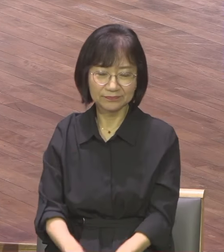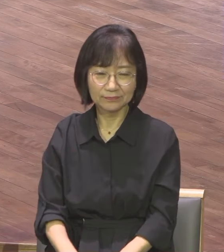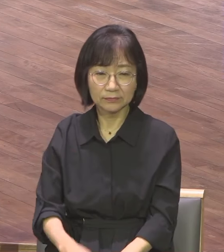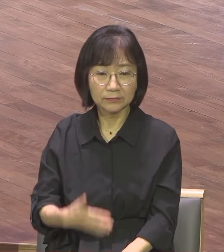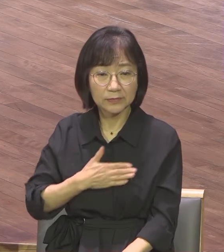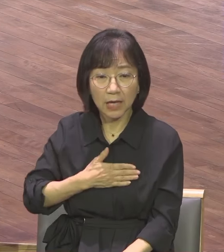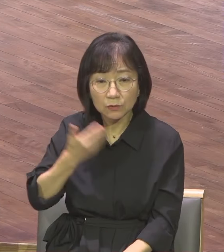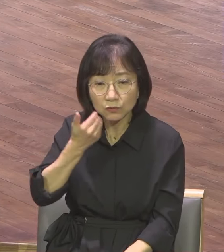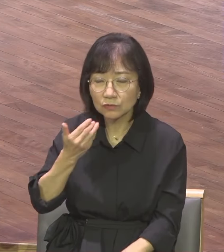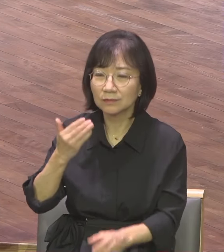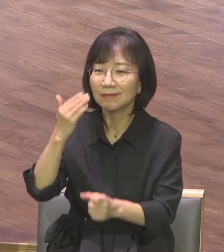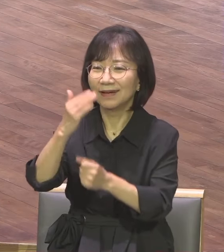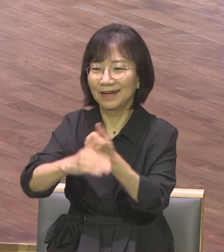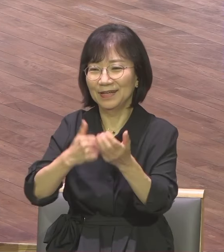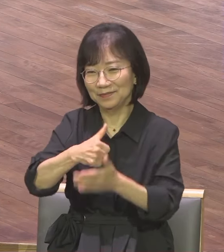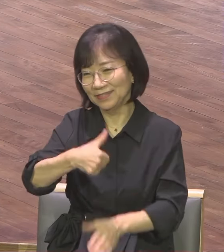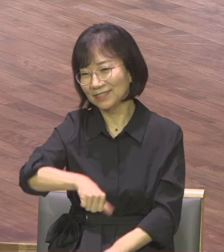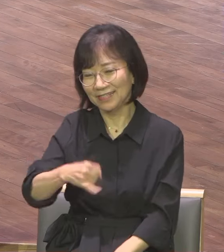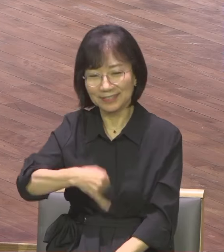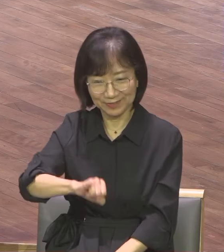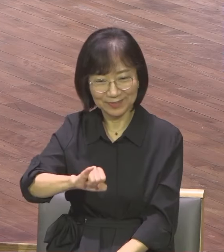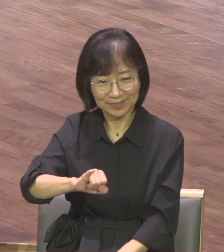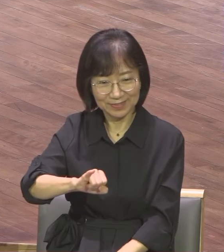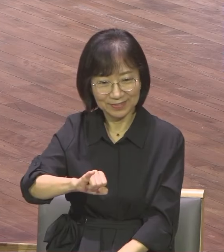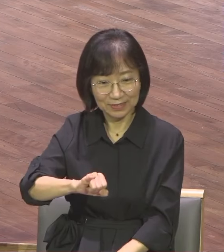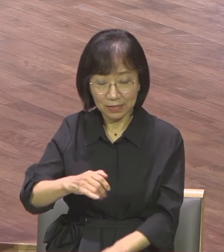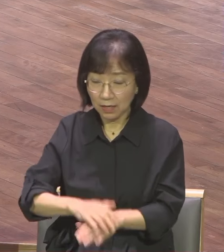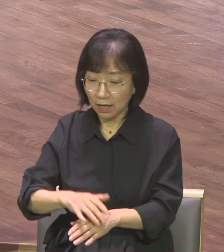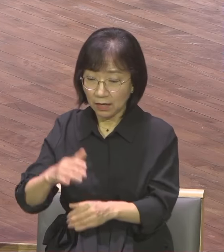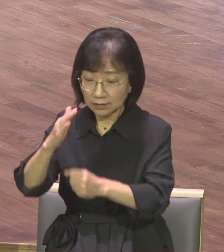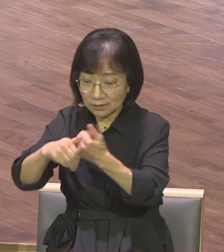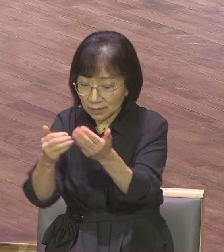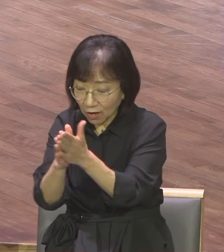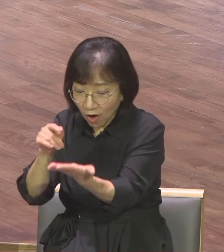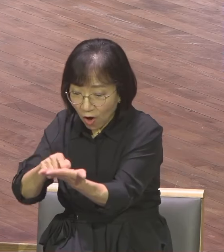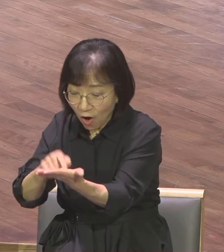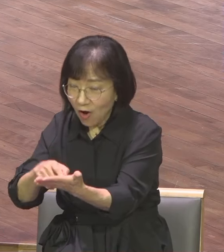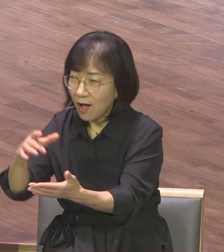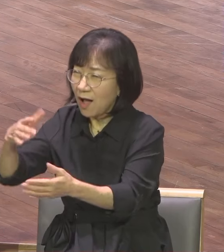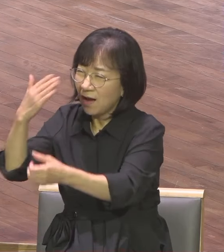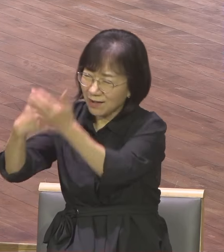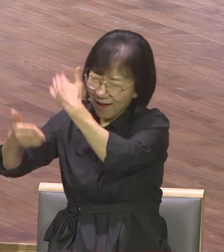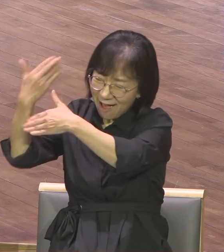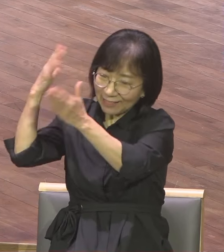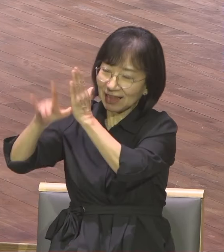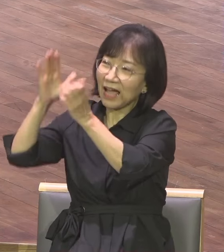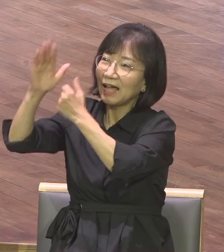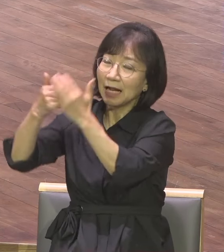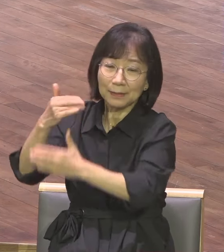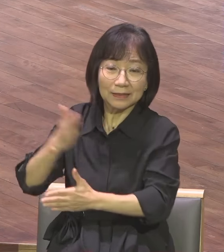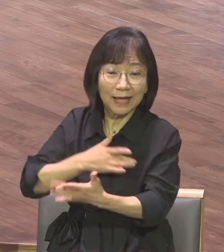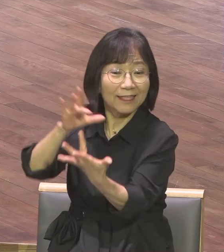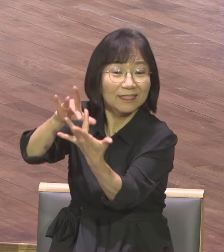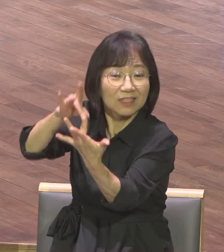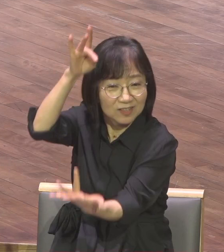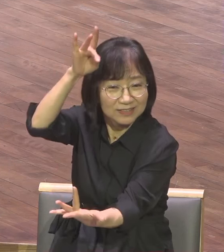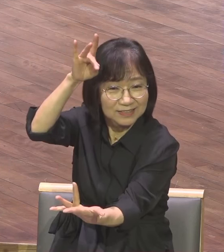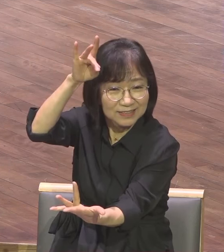성경은 뭐라 합니까? 창세전에 너를 선택했다고 말합니다 예배서 성도 중에는